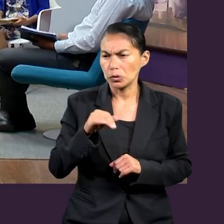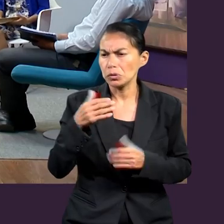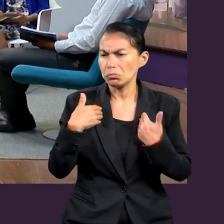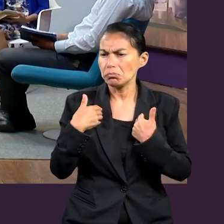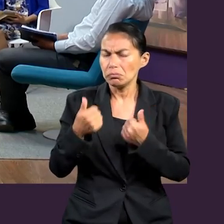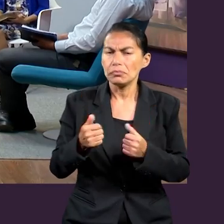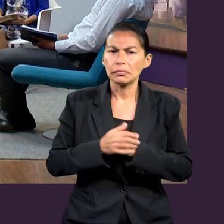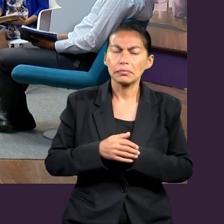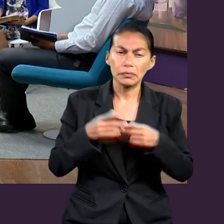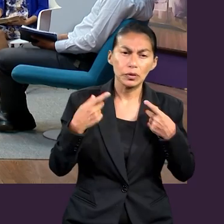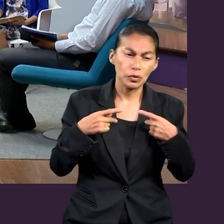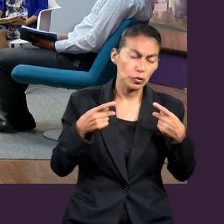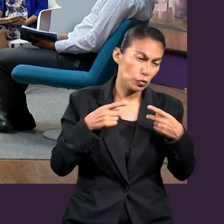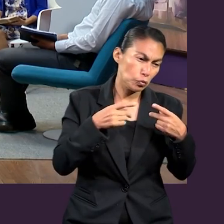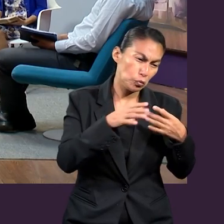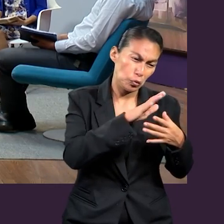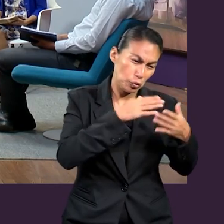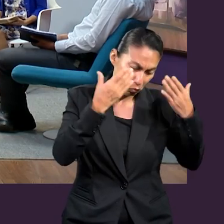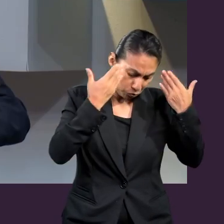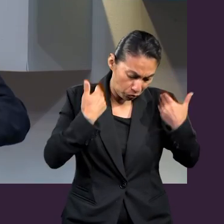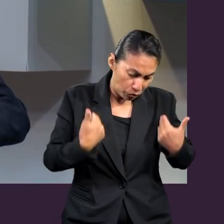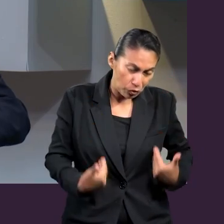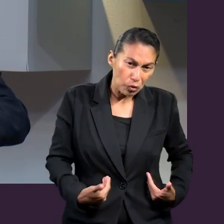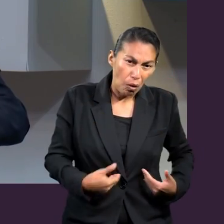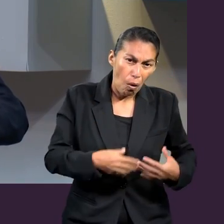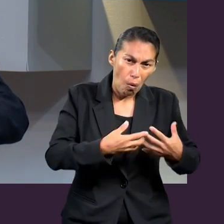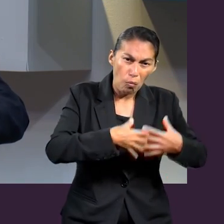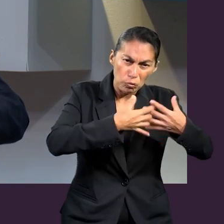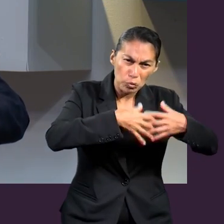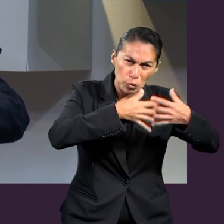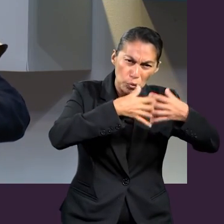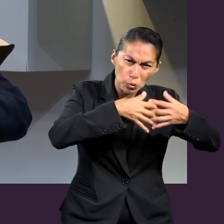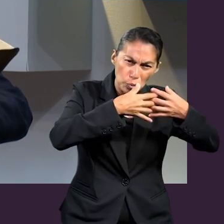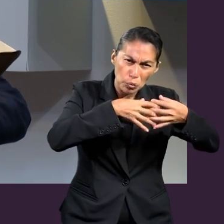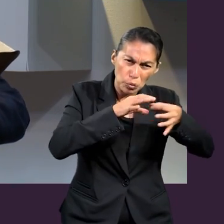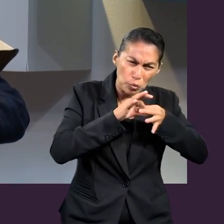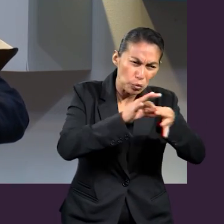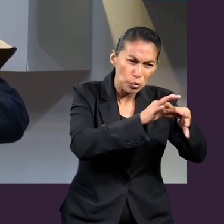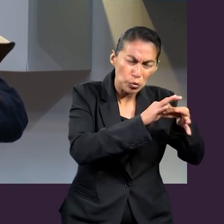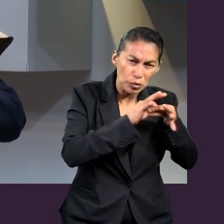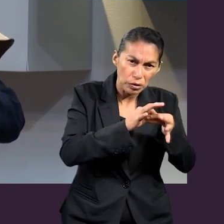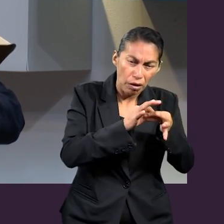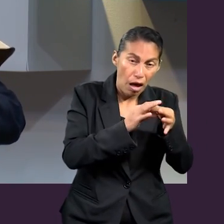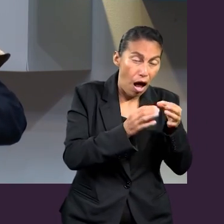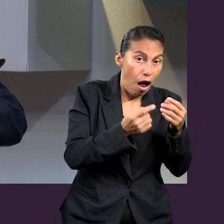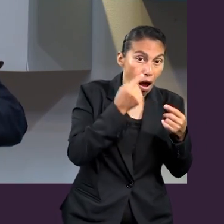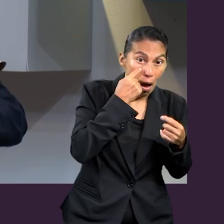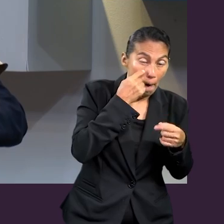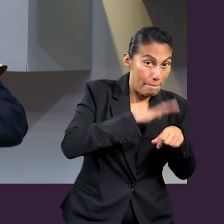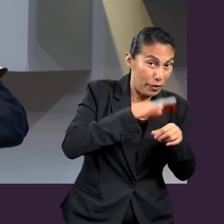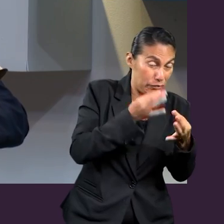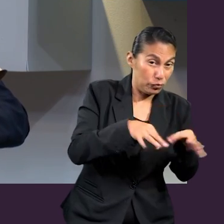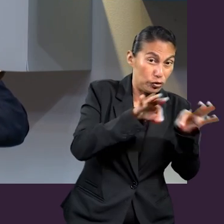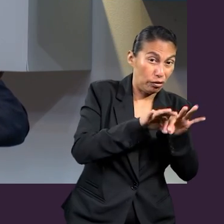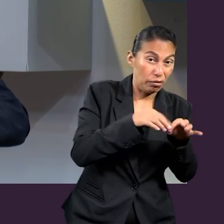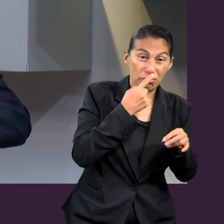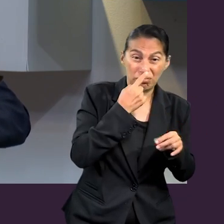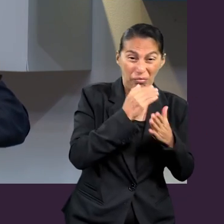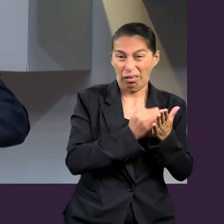verdad. Es didáctico eso del cuerpo. Todos los miembros del cuerpo trabajan en esa unidad. Ninguno es más